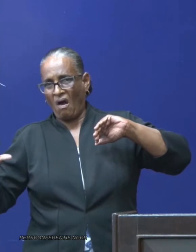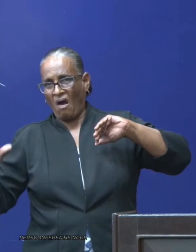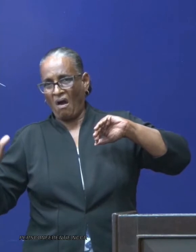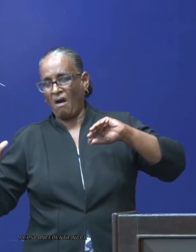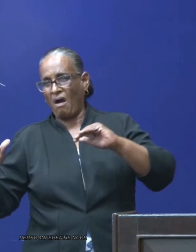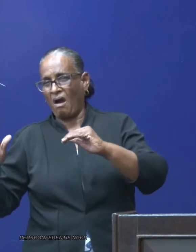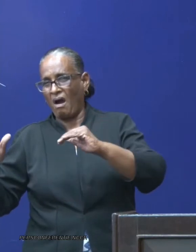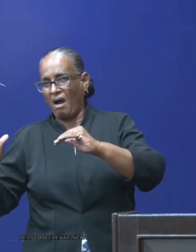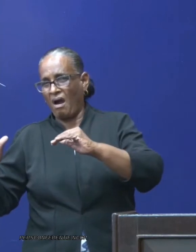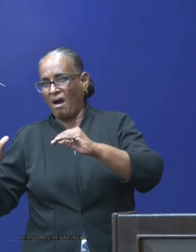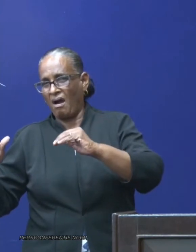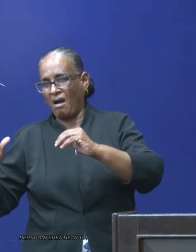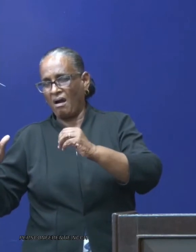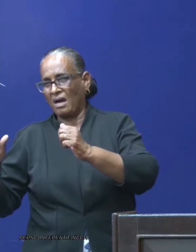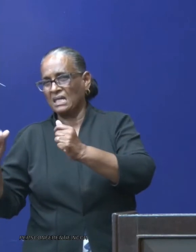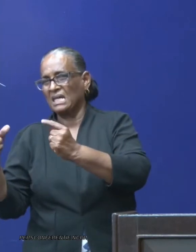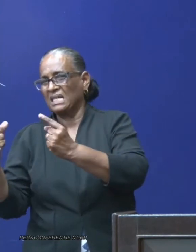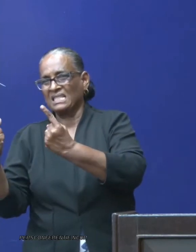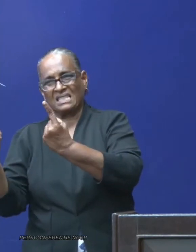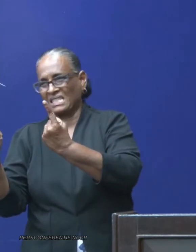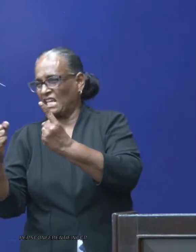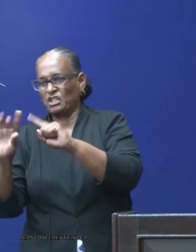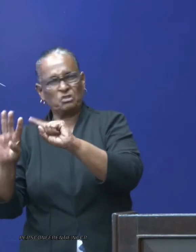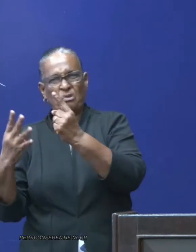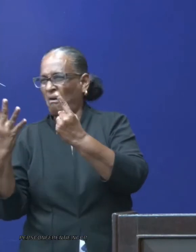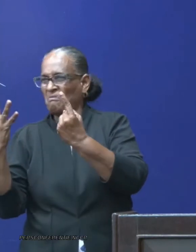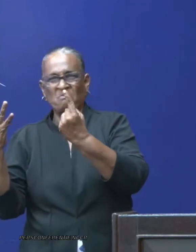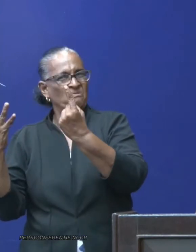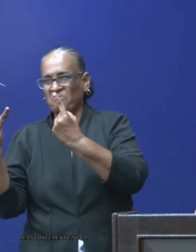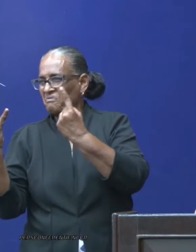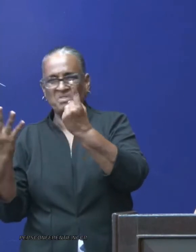16, 14 om 6 gevallen,